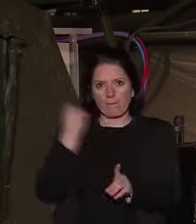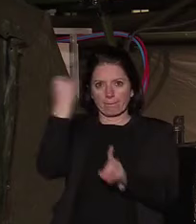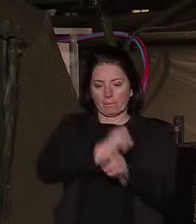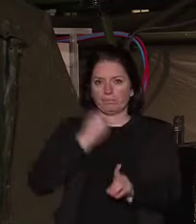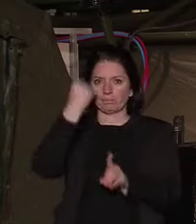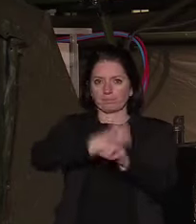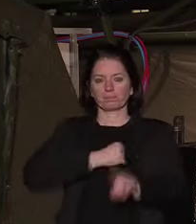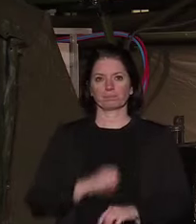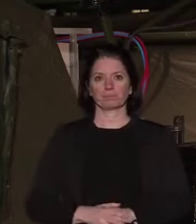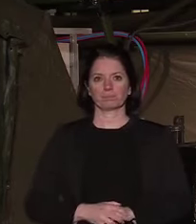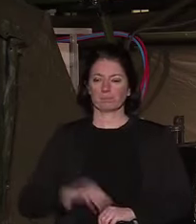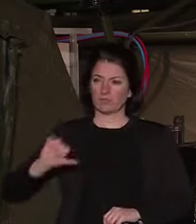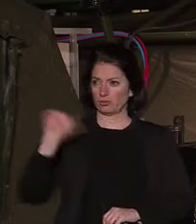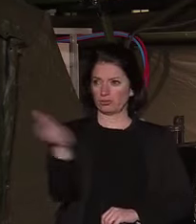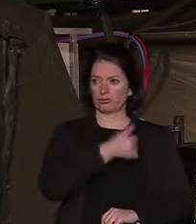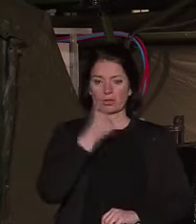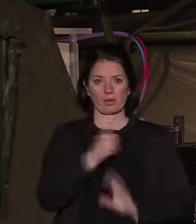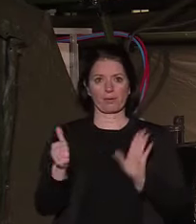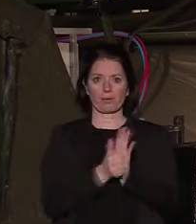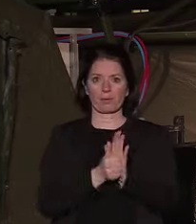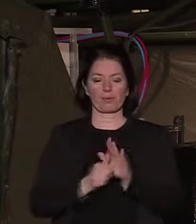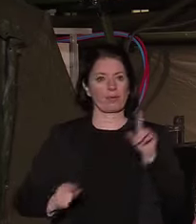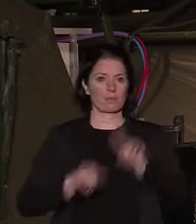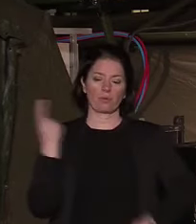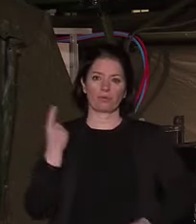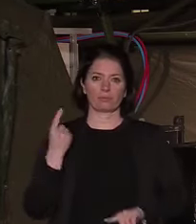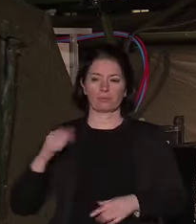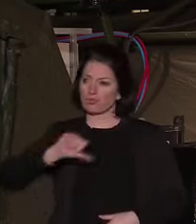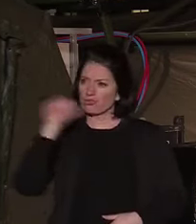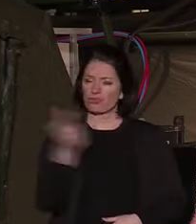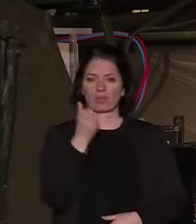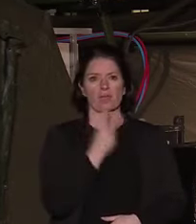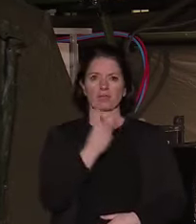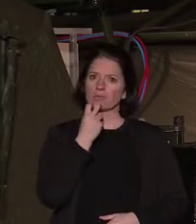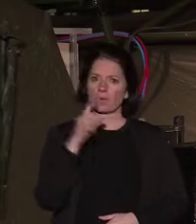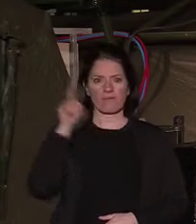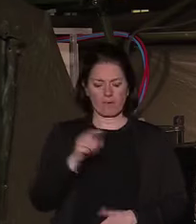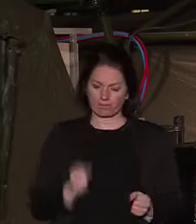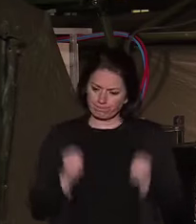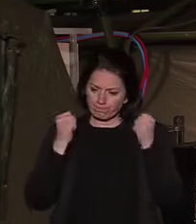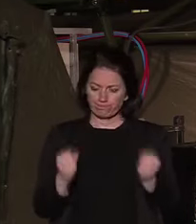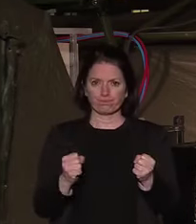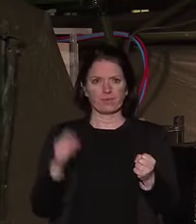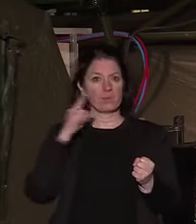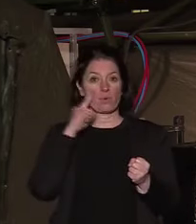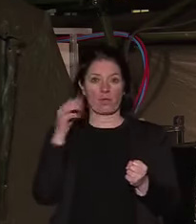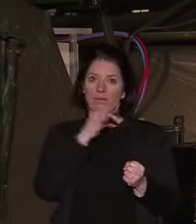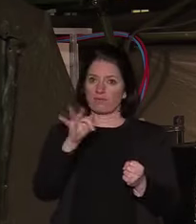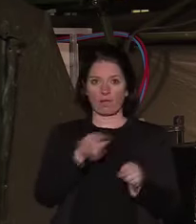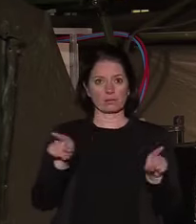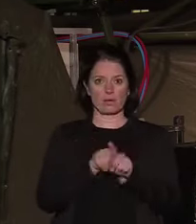Chacun a un rôle à y jouer. Chaque citoyen. Parce que la nation française est un bloc